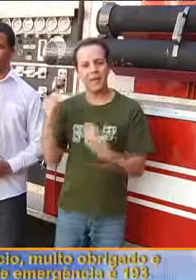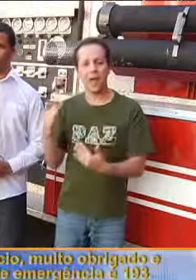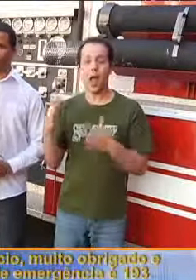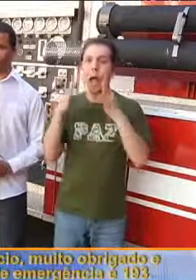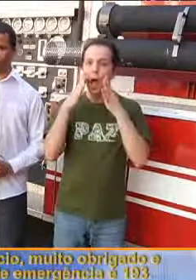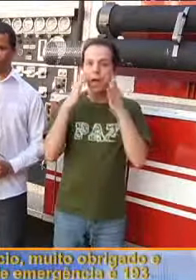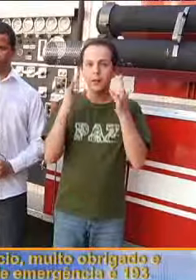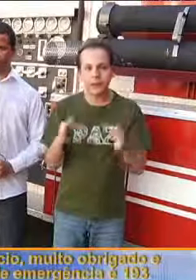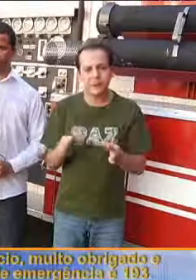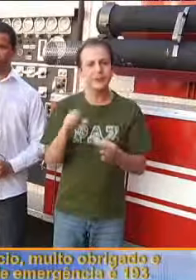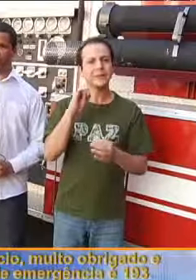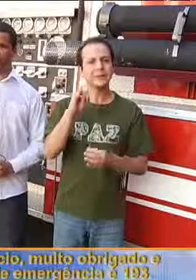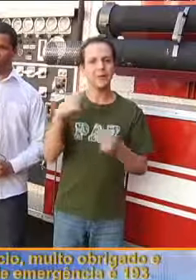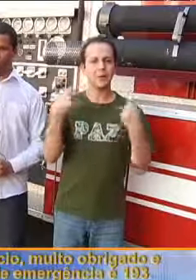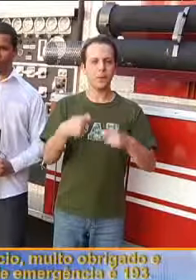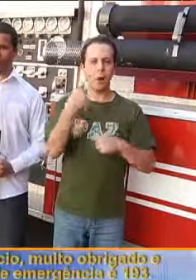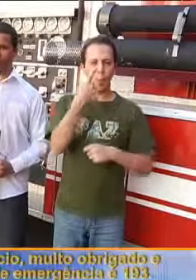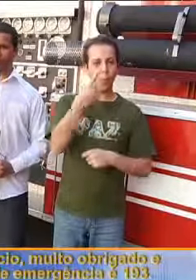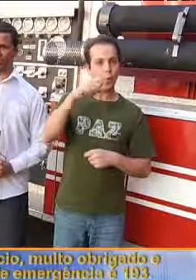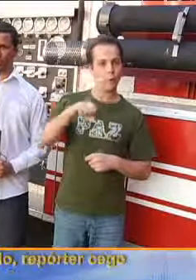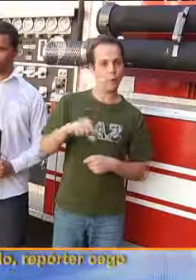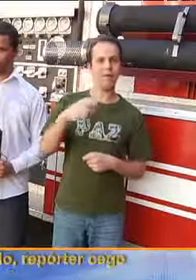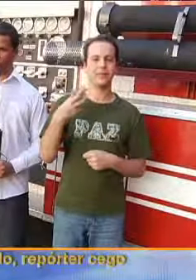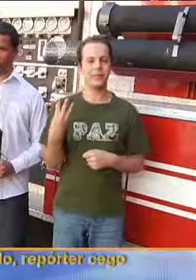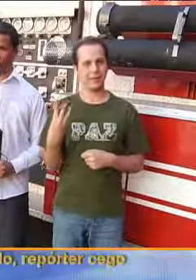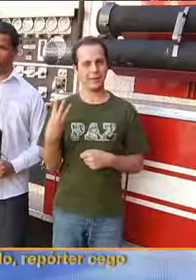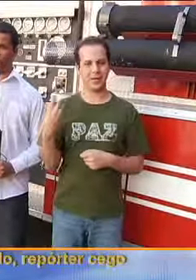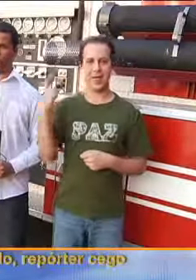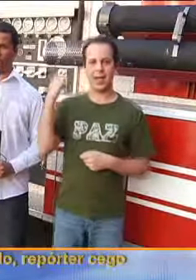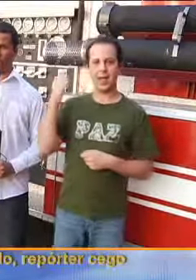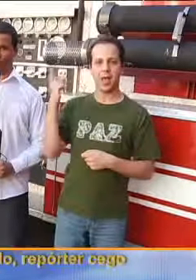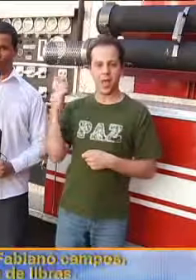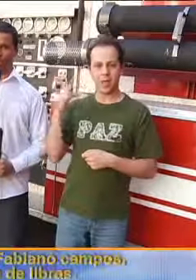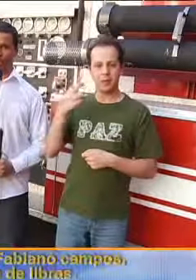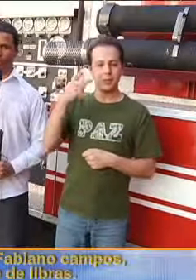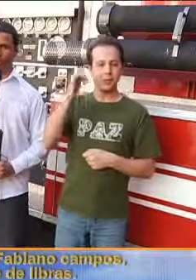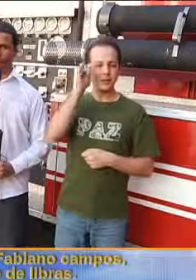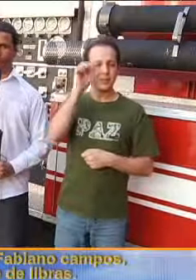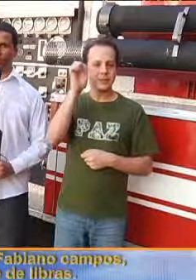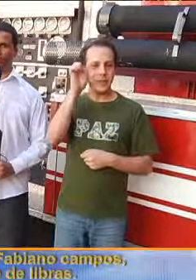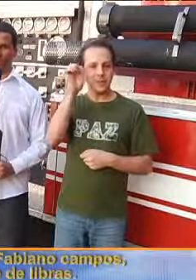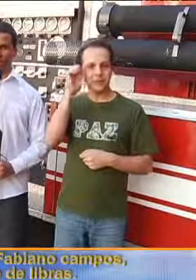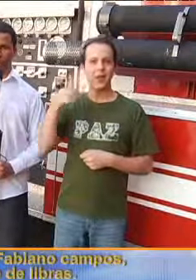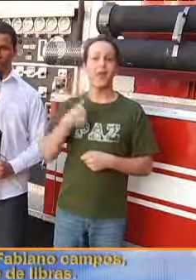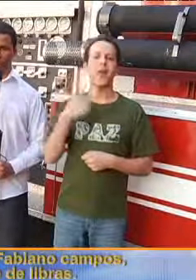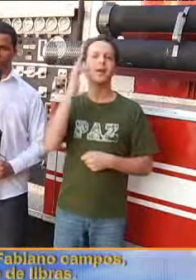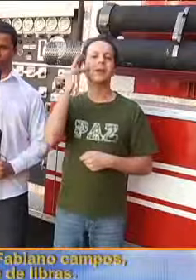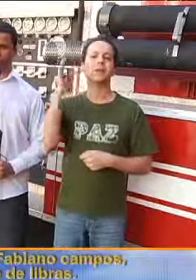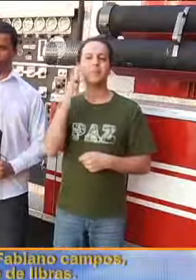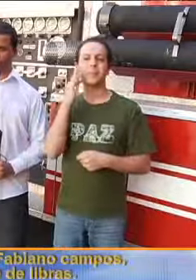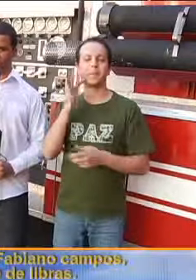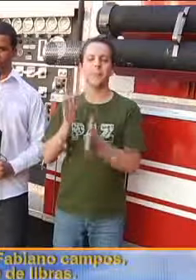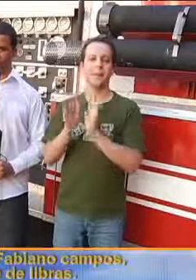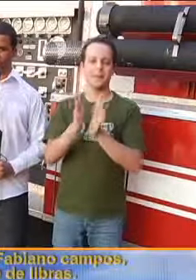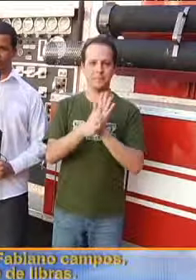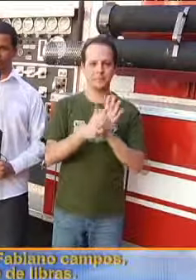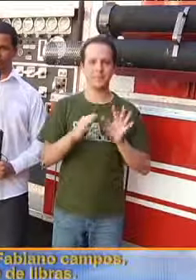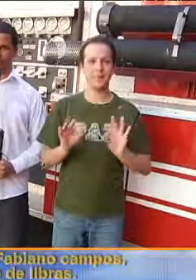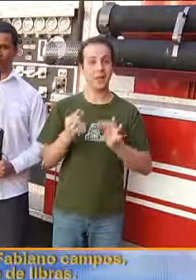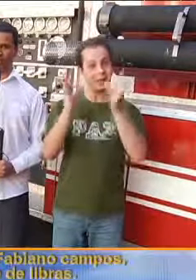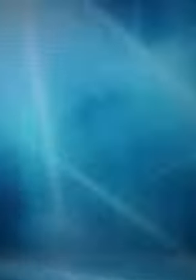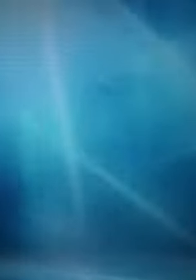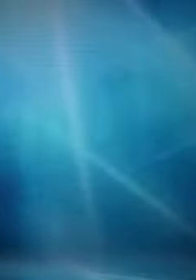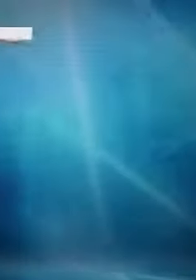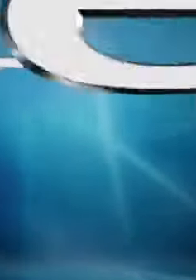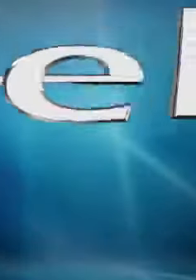atenção, caso de emergência é 193. Eu sou o Elisângelo, repórter cego, e o meu lado, Fabiano Campos, intérprete de Libras.